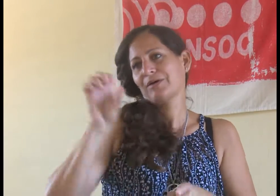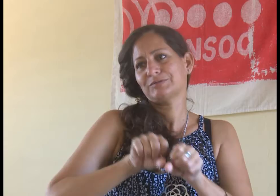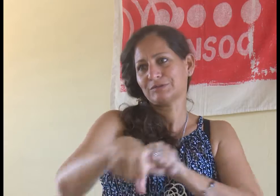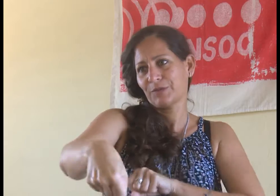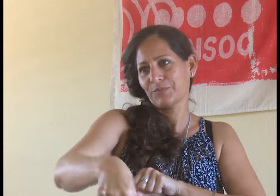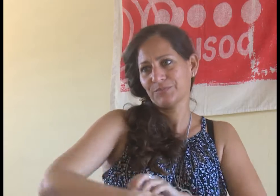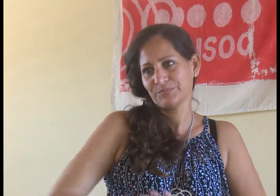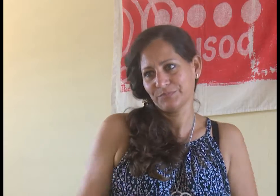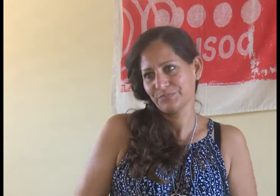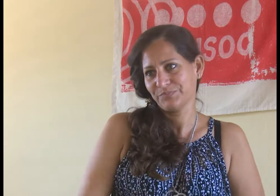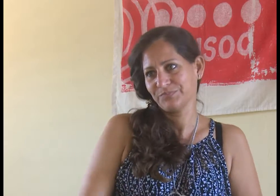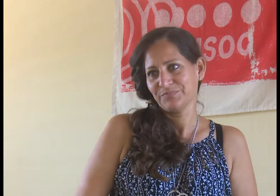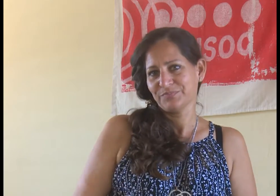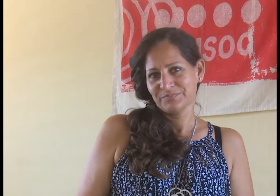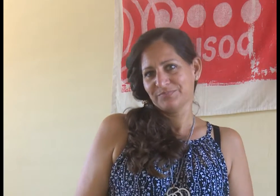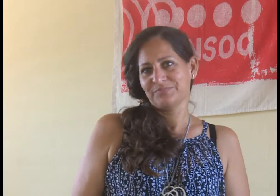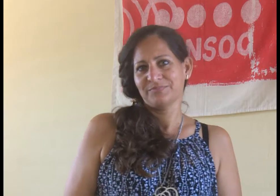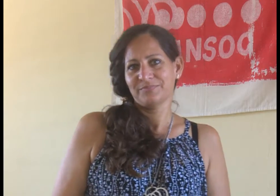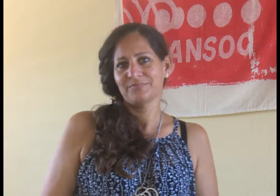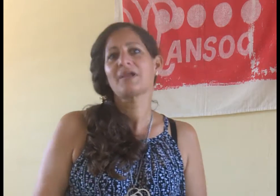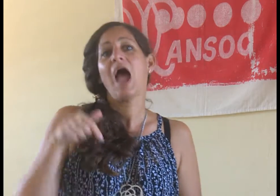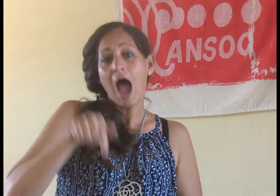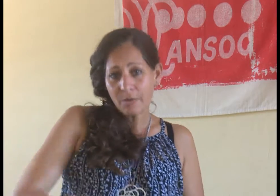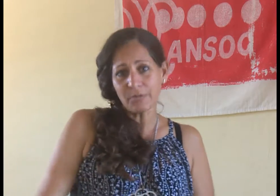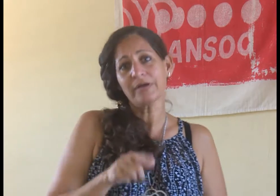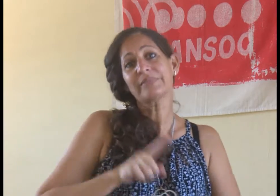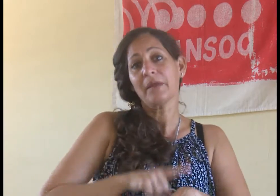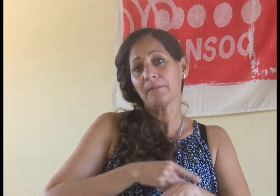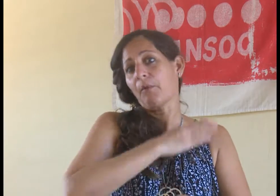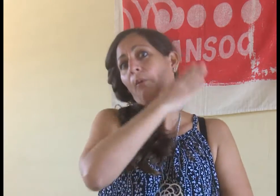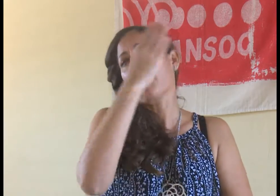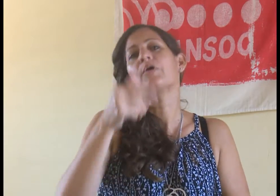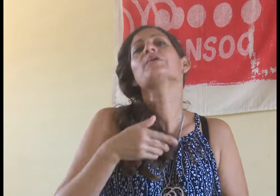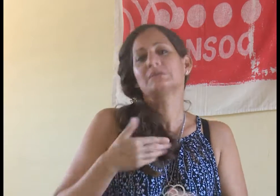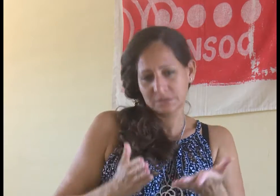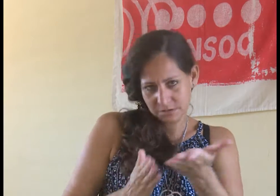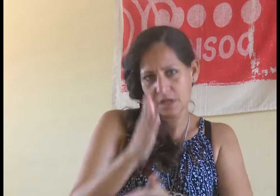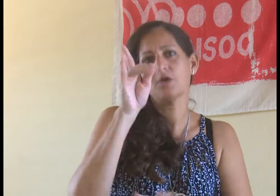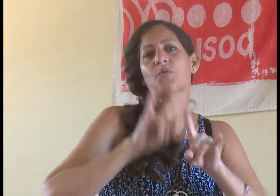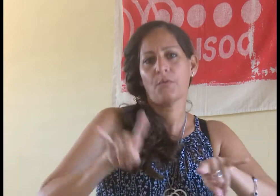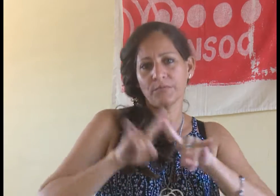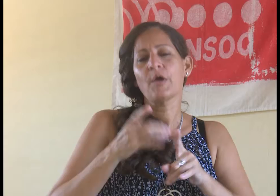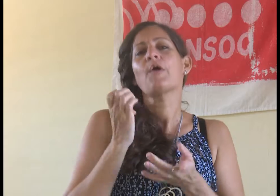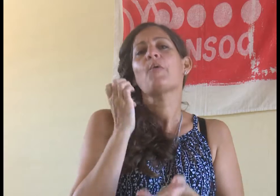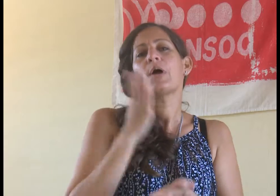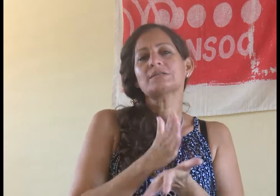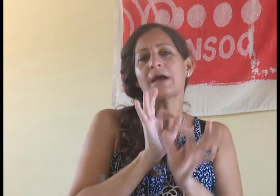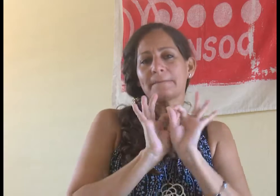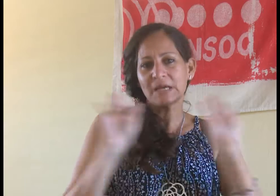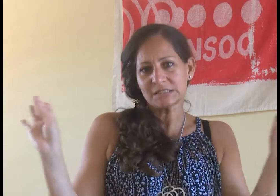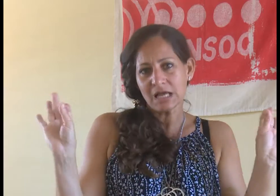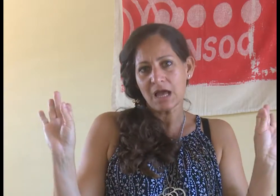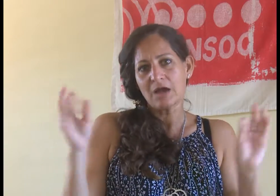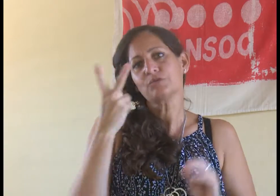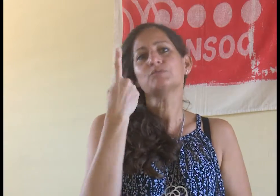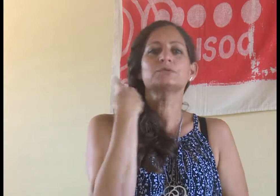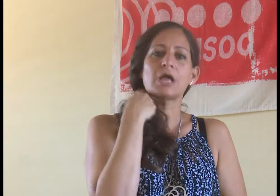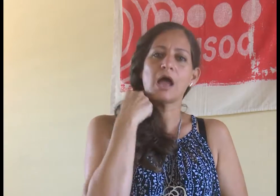título, y ahí concluí en esa escuela. Comencé en estos momentos, estoy en la universidad, segundo año,